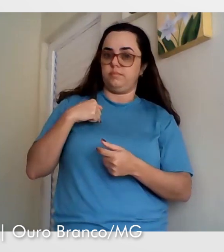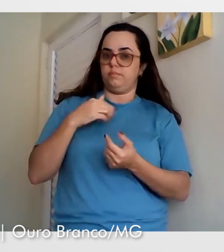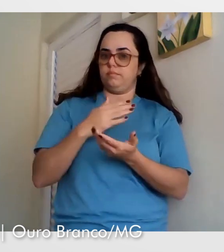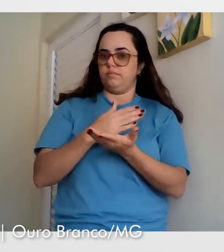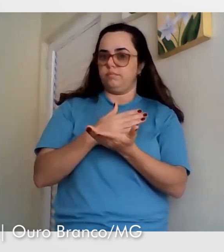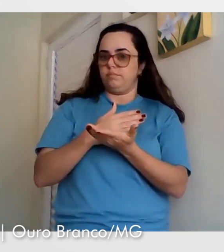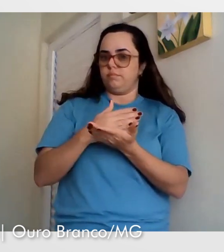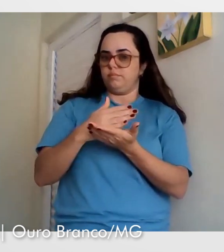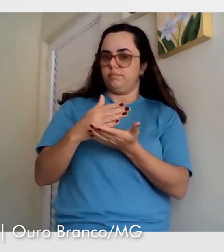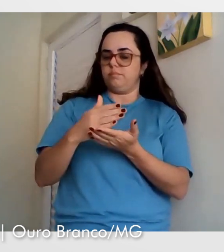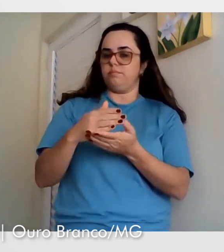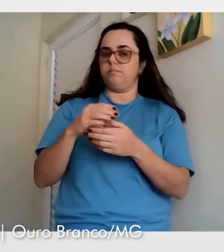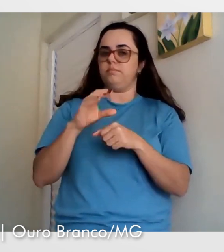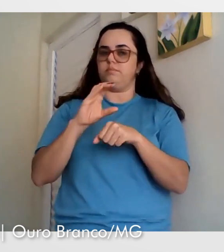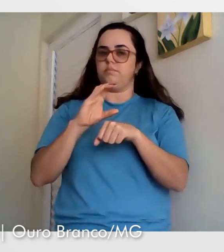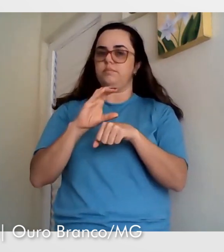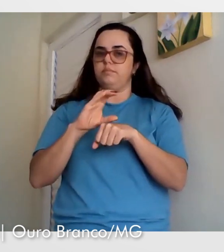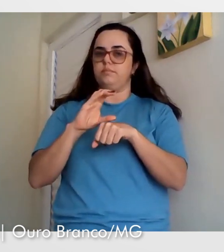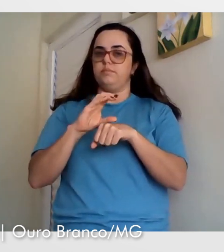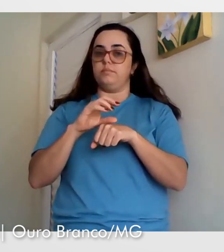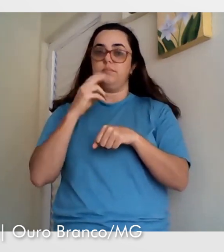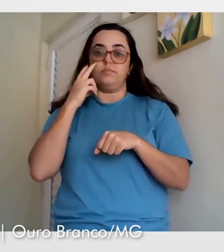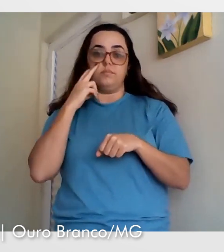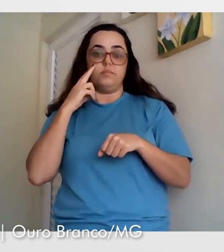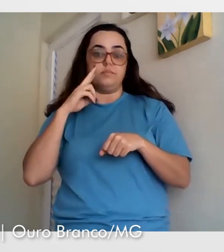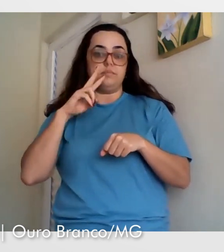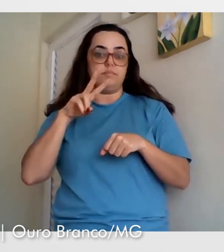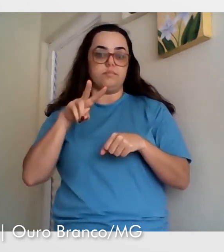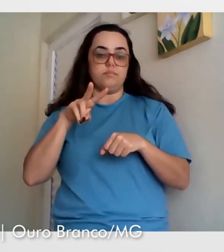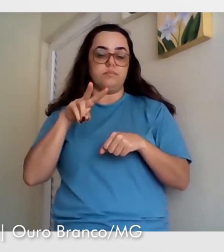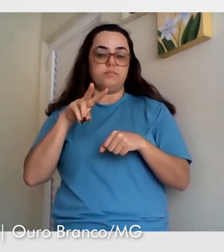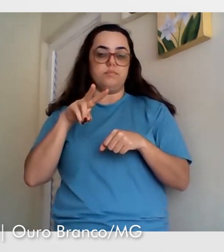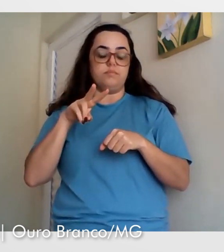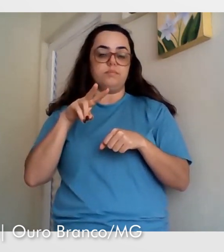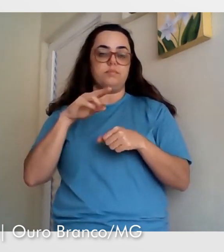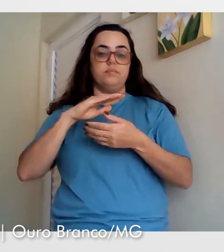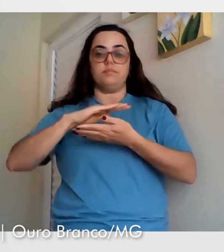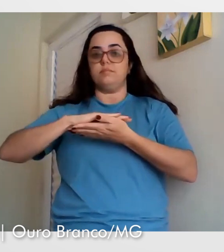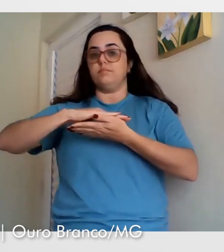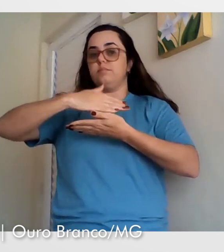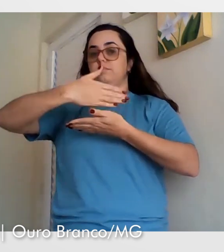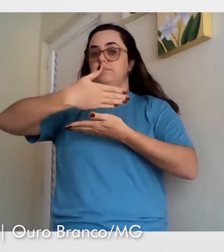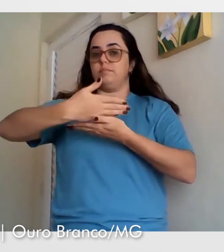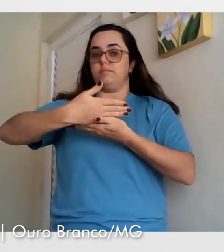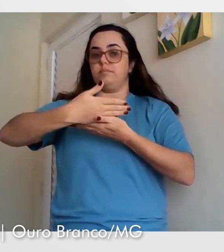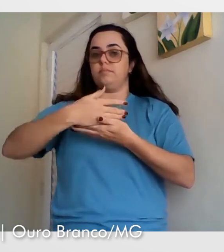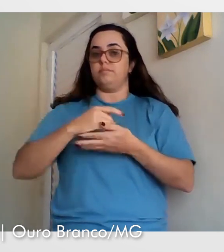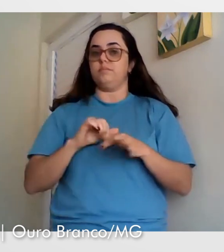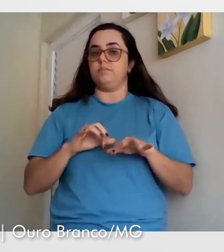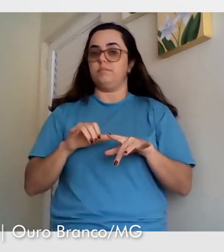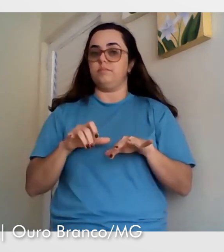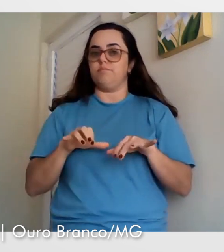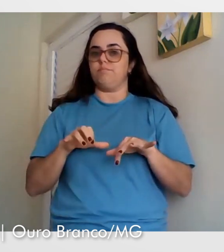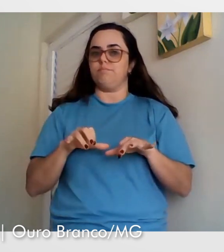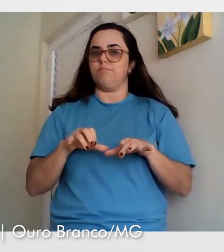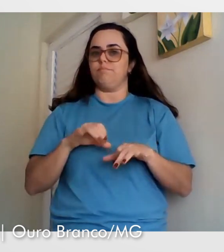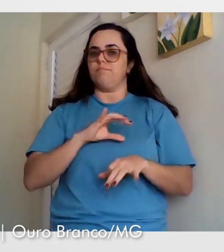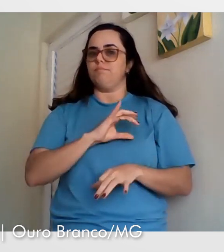E assim, quando aconteceu de eu ver a oportunidade de me tornar fluente em Libras, através do método